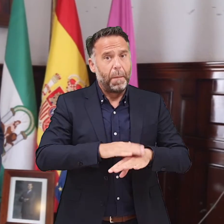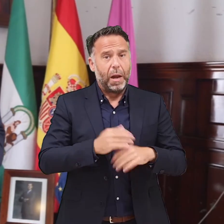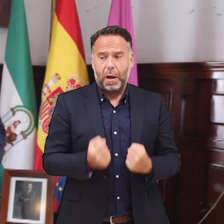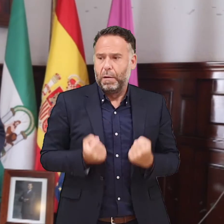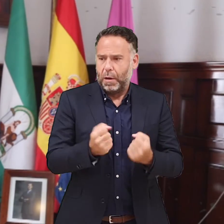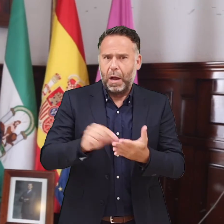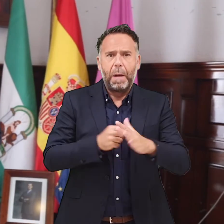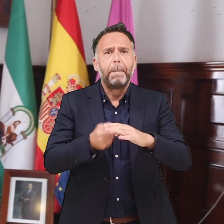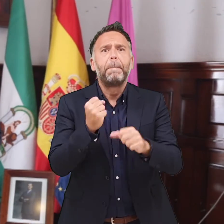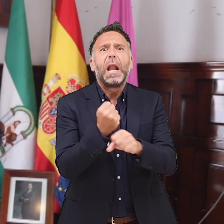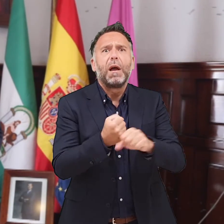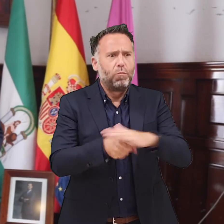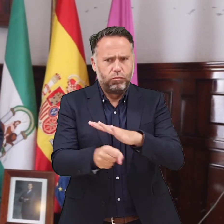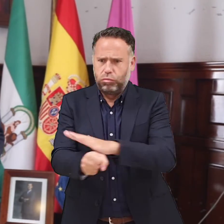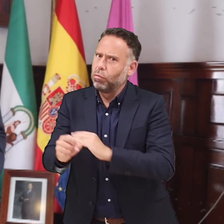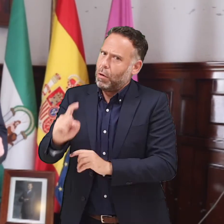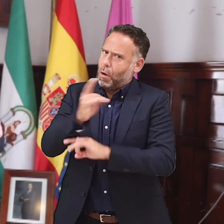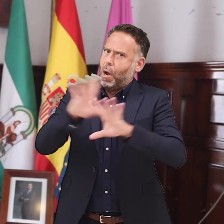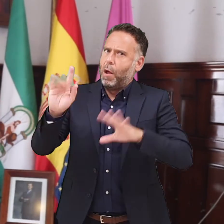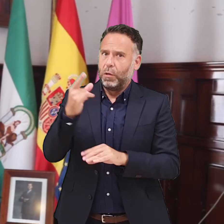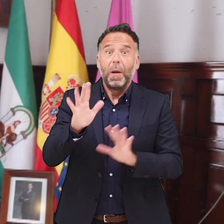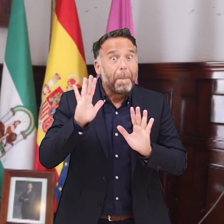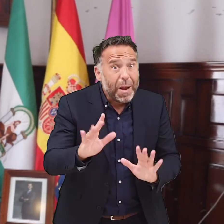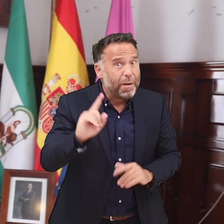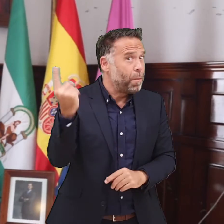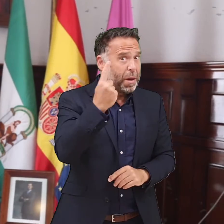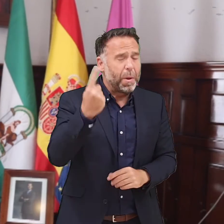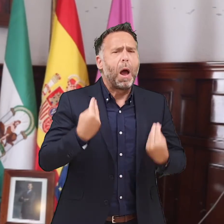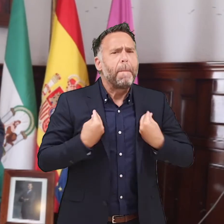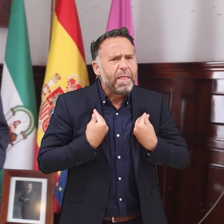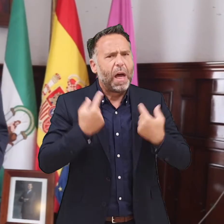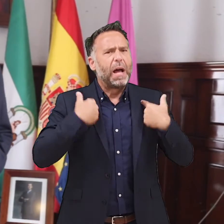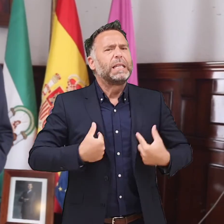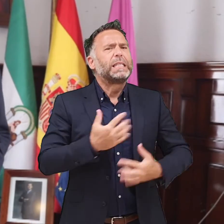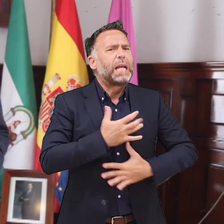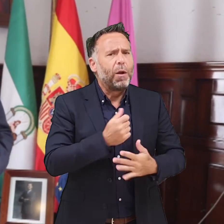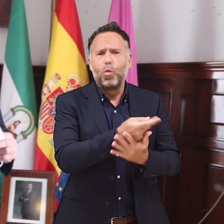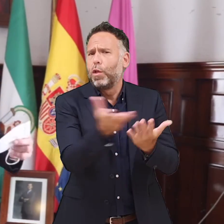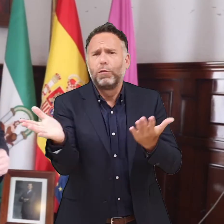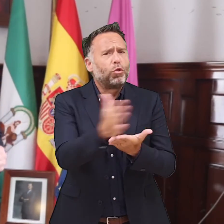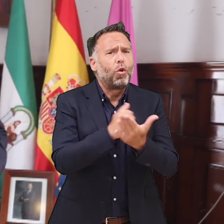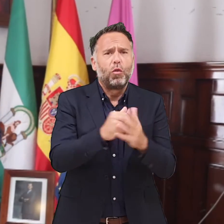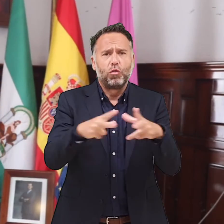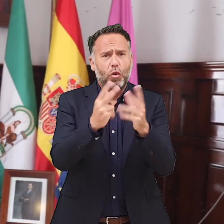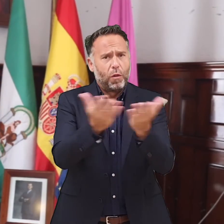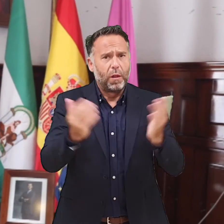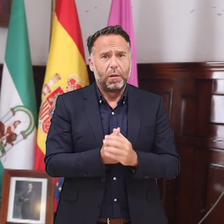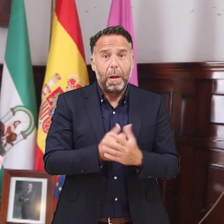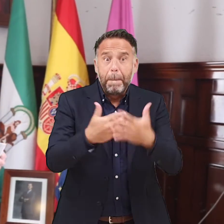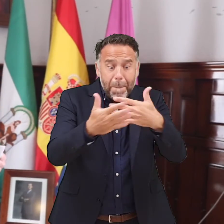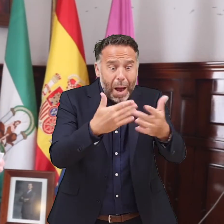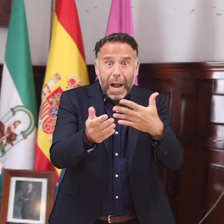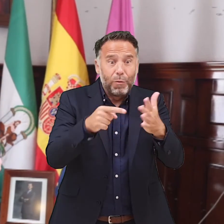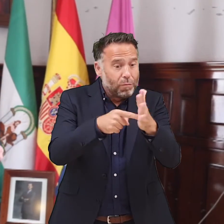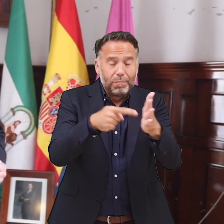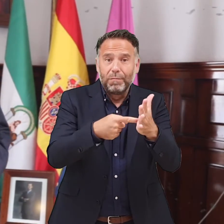para recuperar el empleo, por supuesto que sí. Pero no olvidemos que lo primero es la vida, la salud de los demás, de todos. Y está